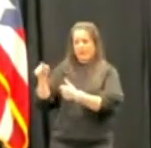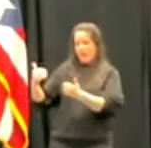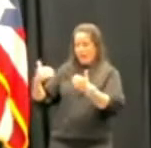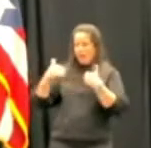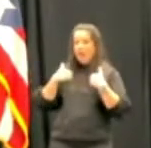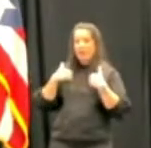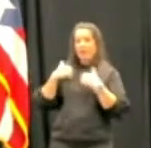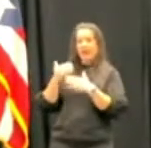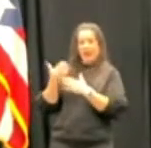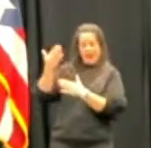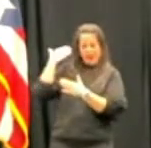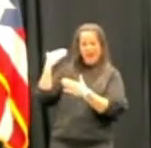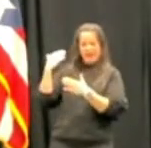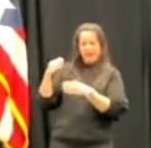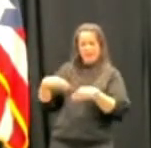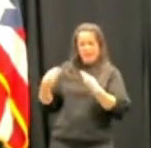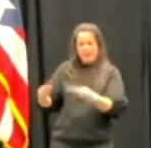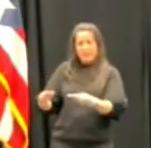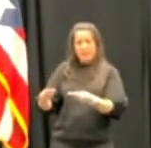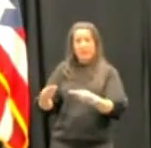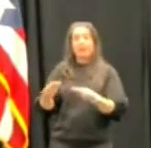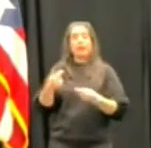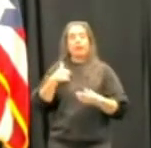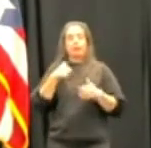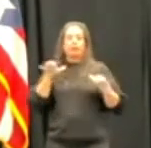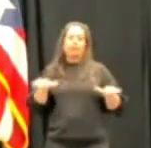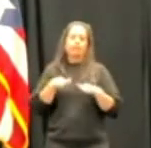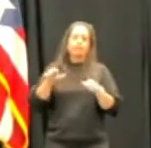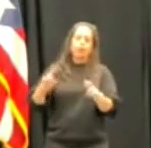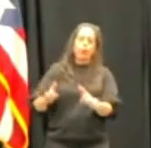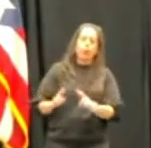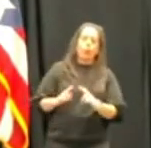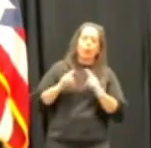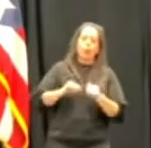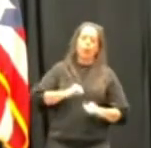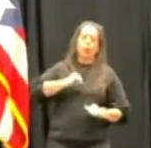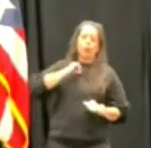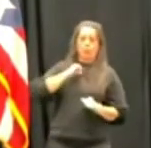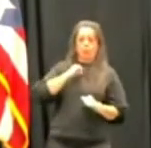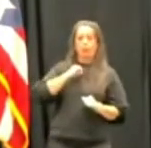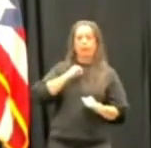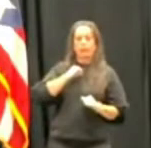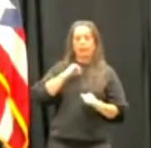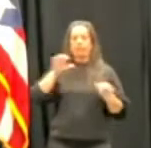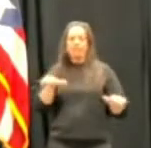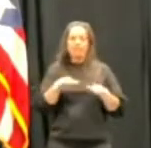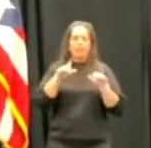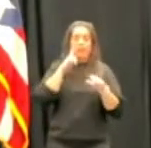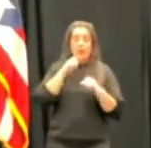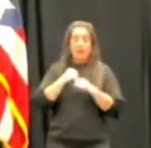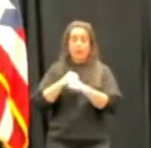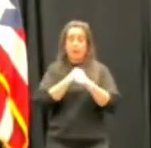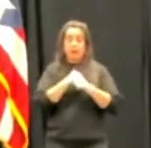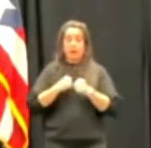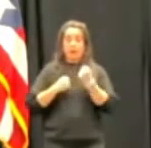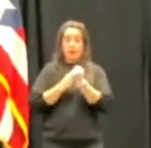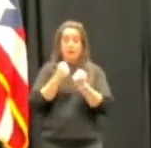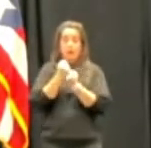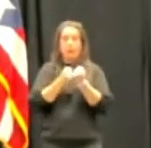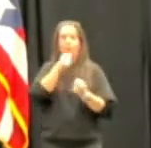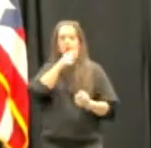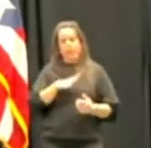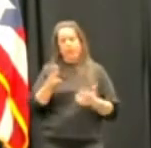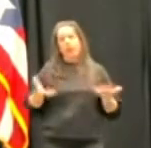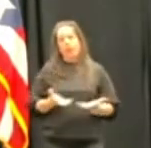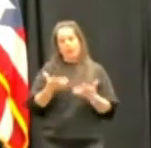usted depositó en mí y que lo hice con el mayor orgullo y la mayor pasión para defender las aportaciones de las mujeres